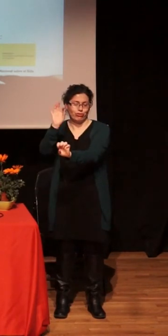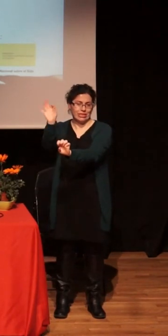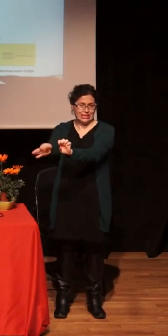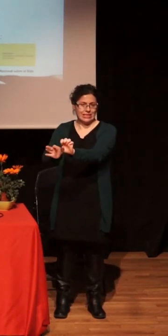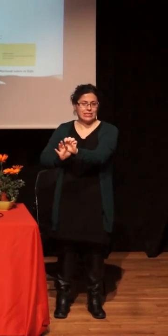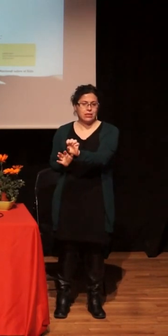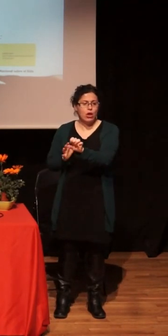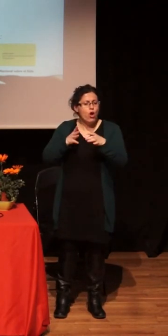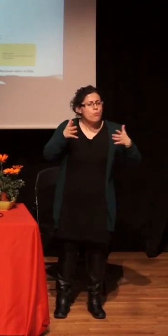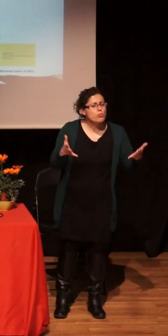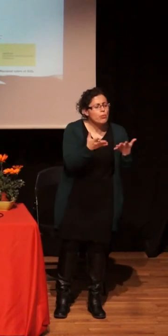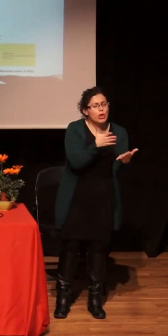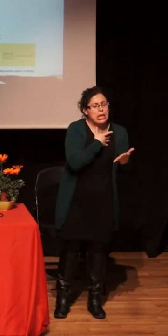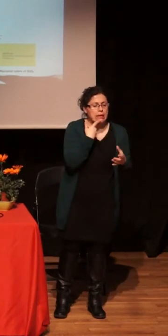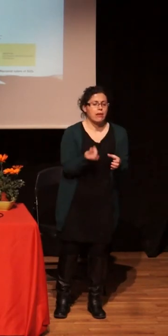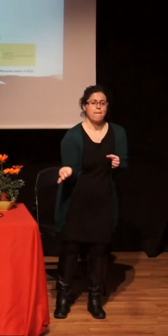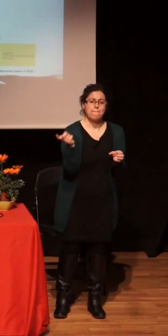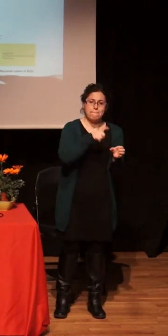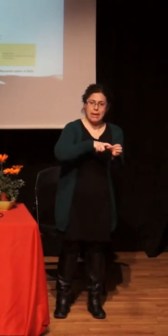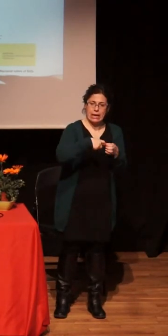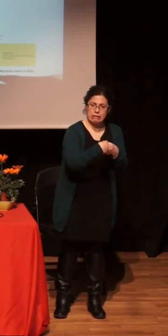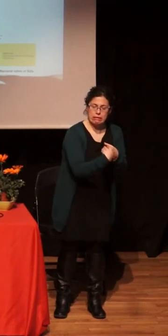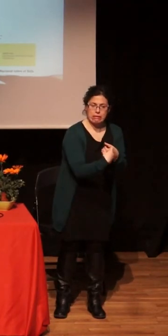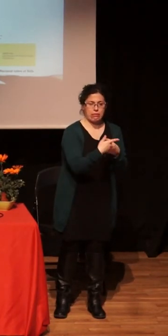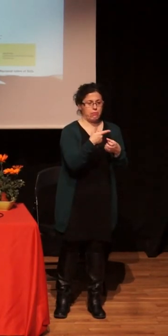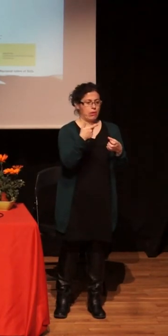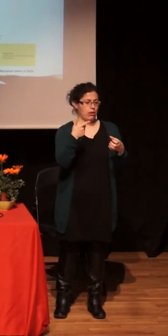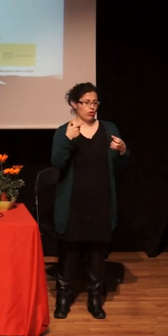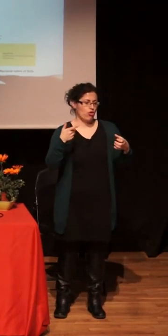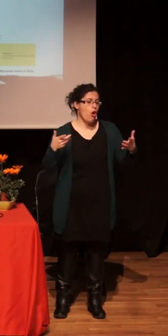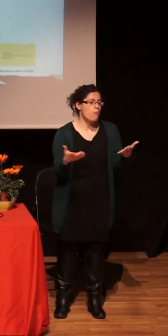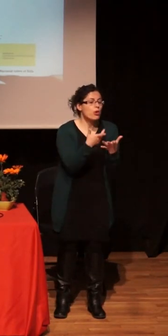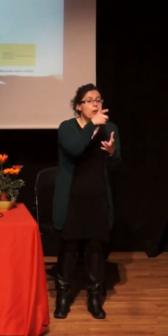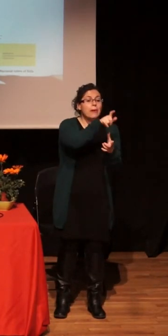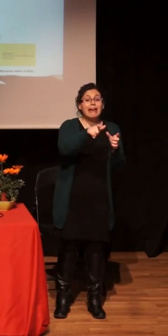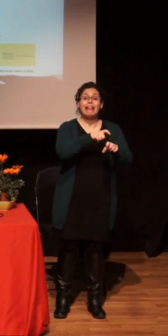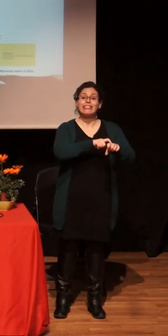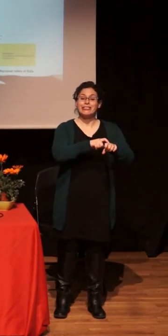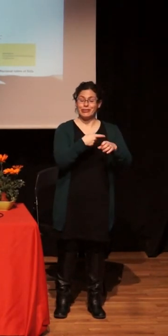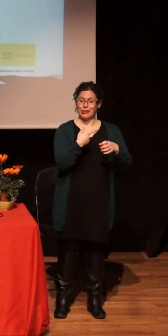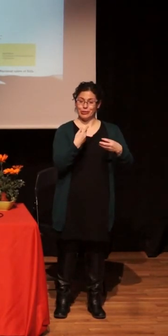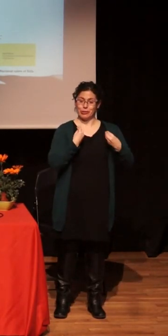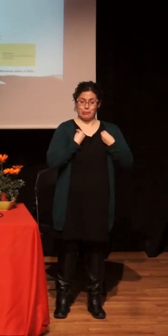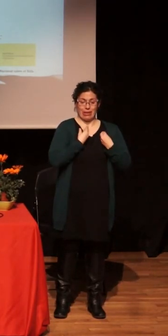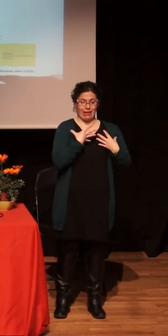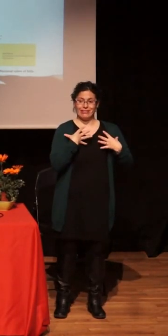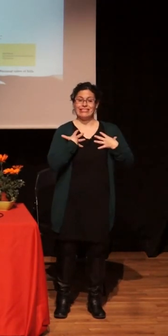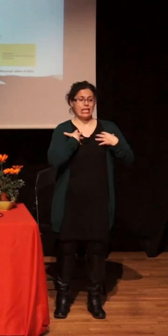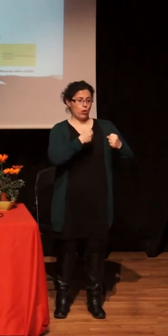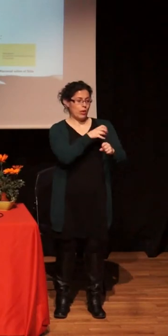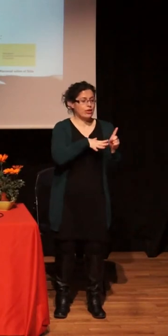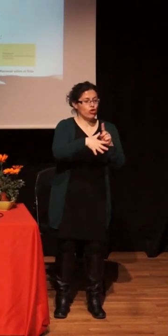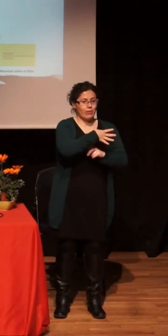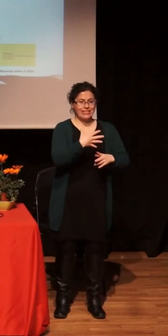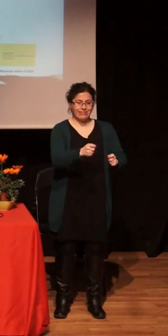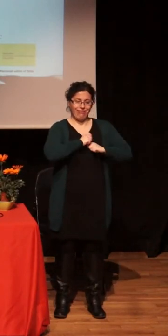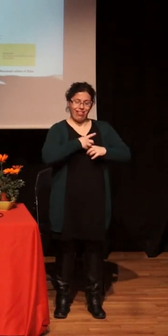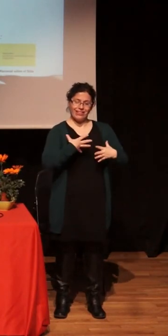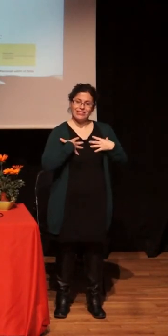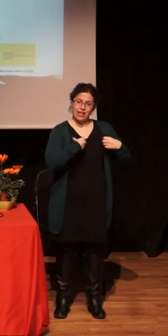participación, que es promover estilos de vida saludables, promover entornos saludables que faciliten que las